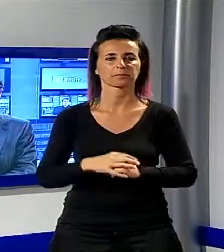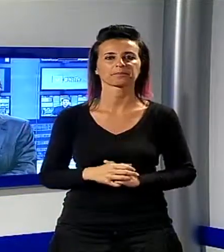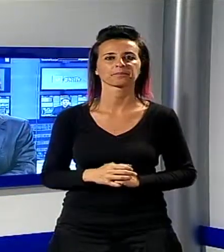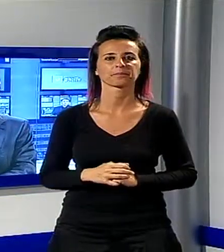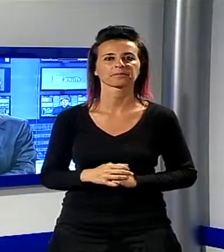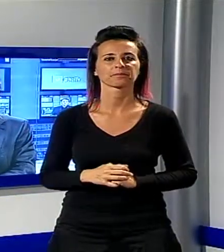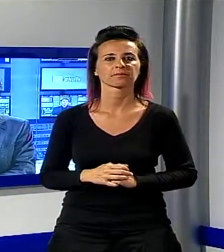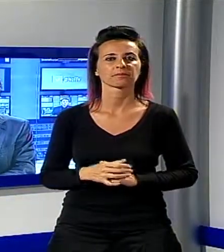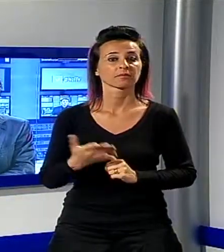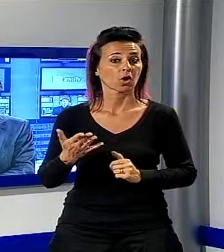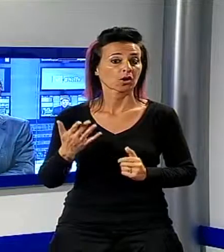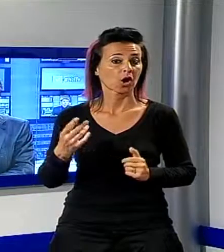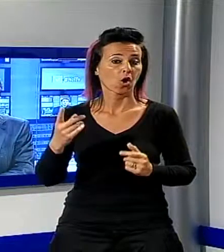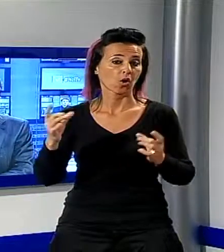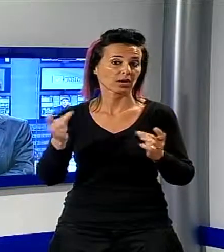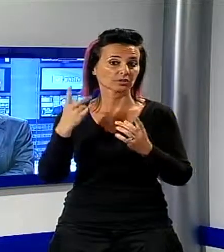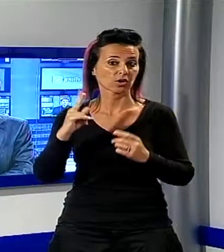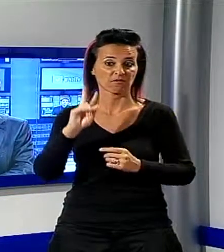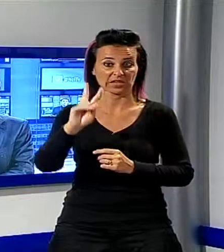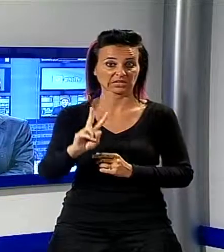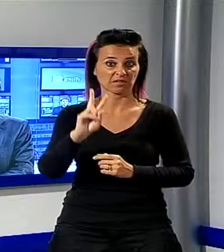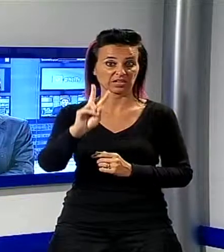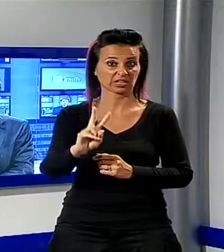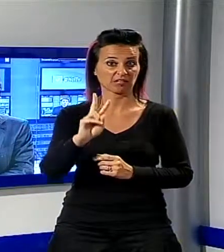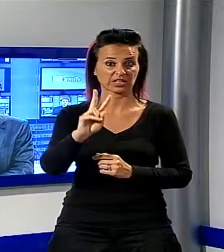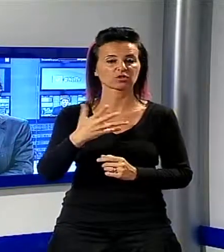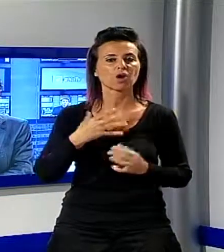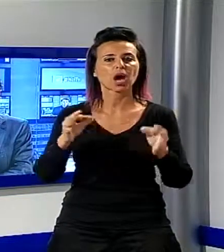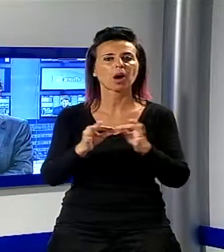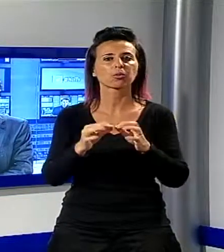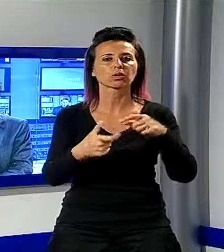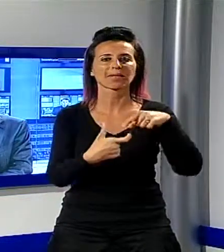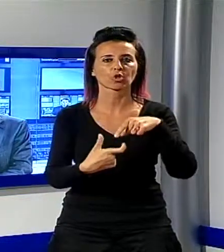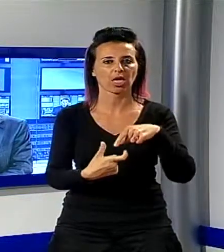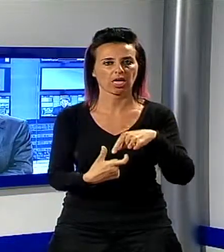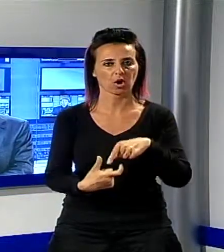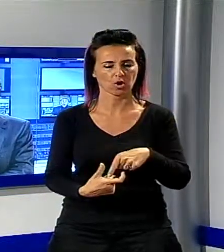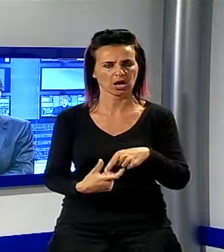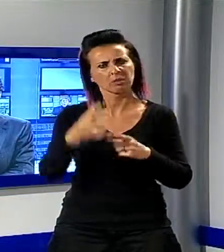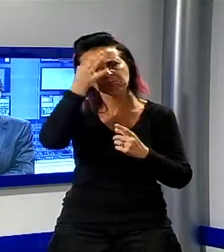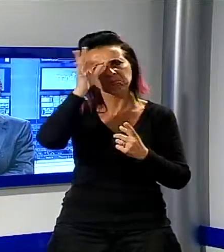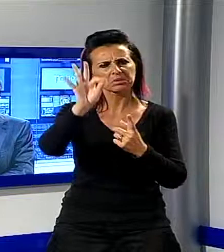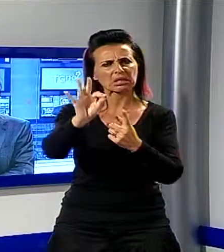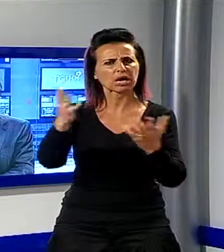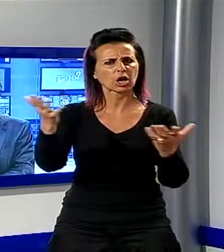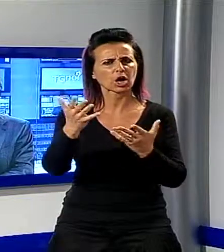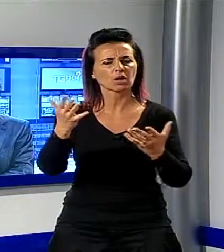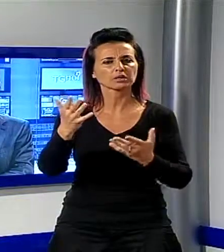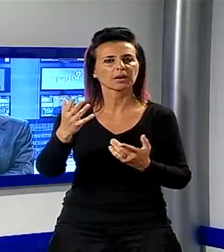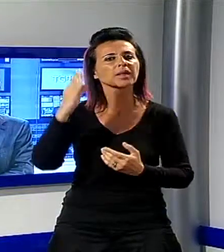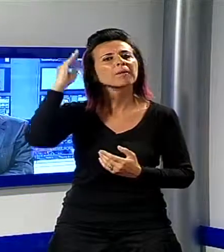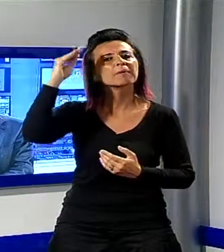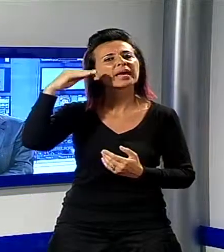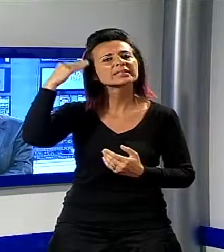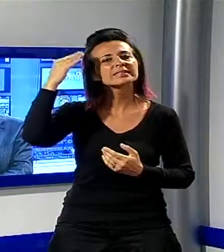come ogni fine settimana ascoltiamo l'editoriale di Sergio Talenti l'ancora dedicata al pensiero dei